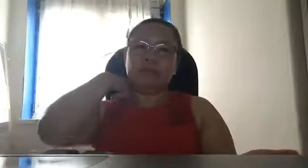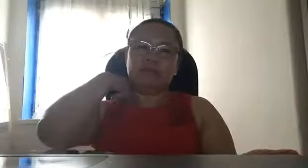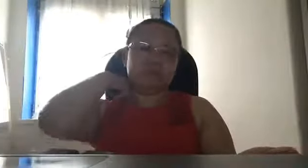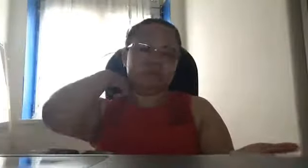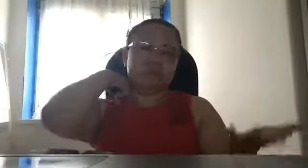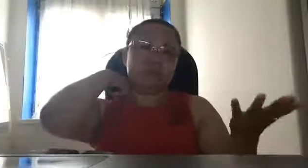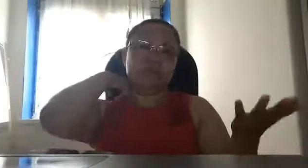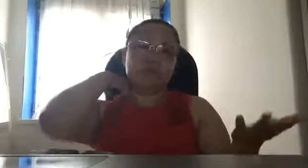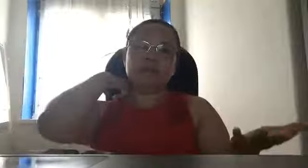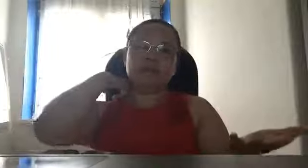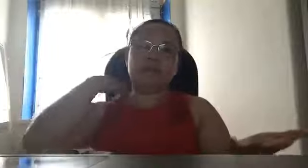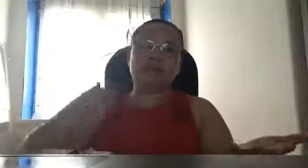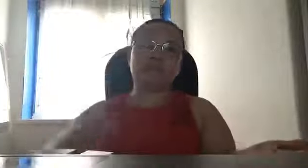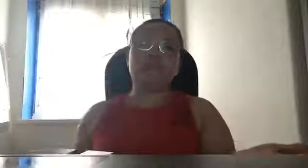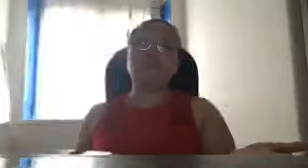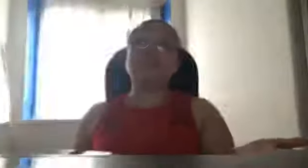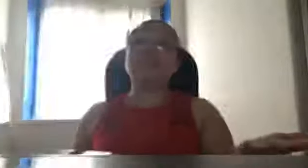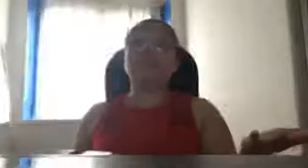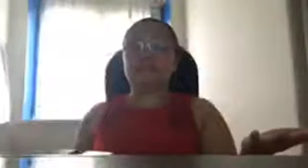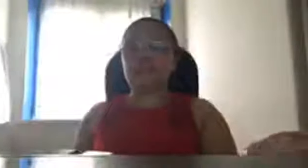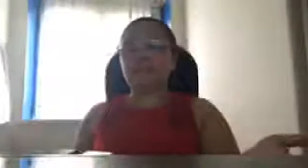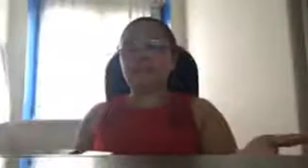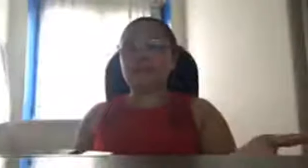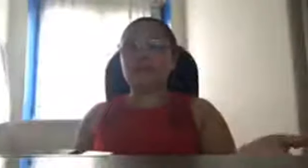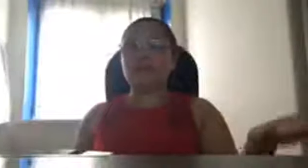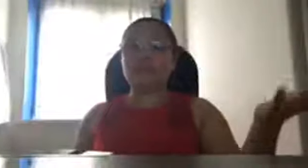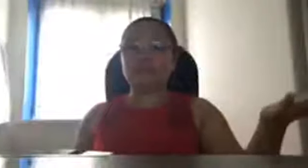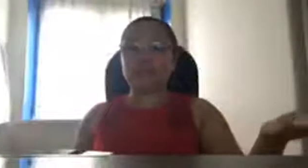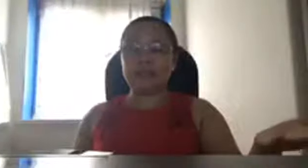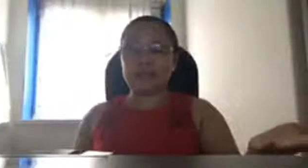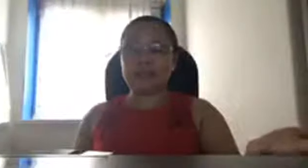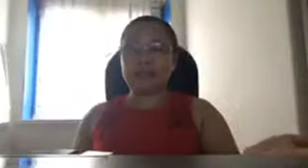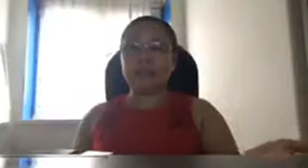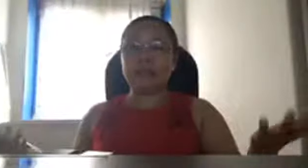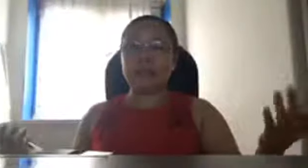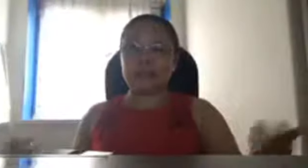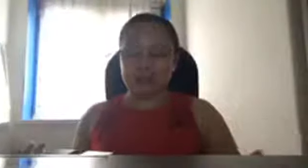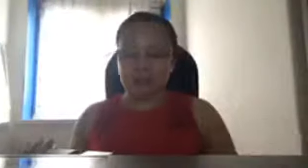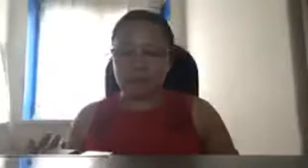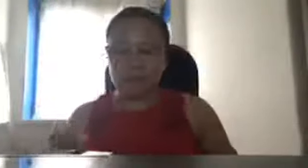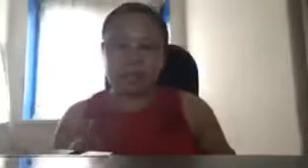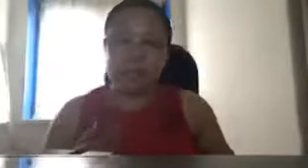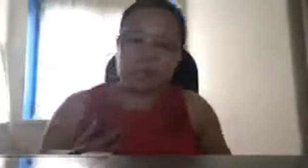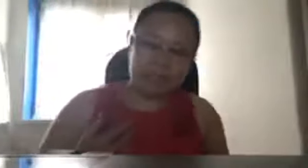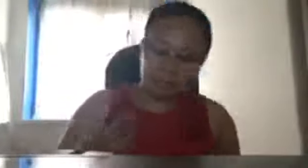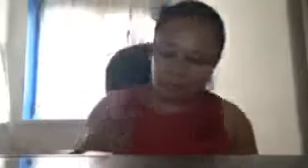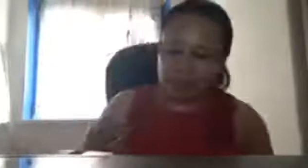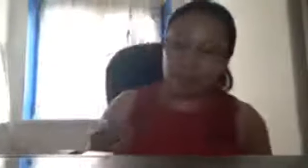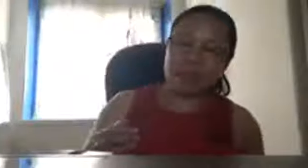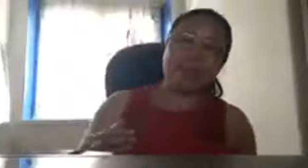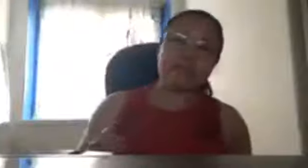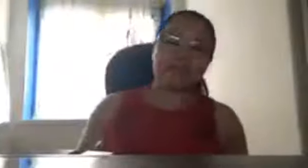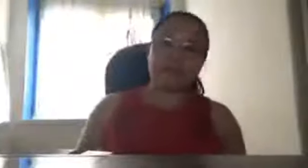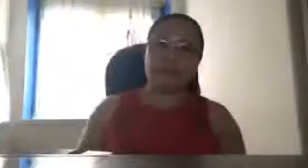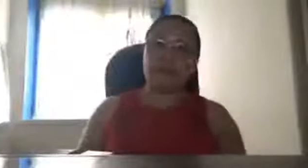kung but syempre kung missiles yan hindi talaga mabuti yan para sa Pilipinas diba